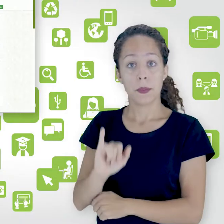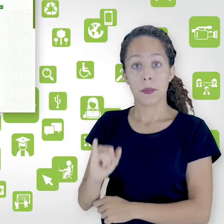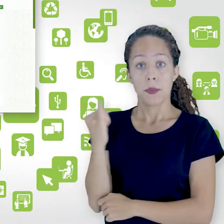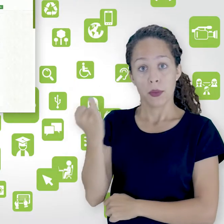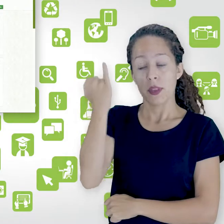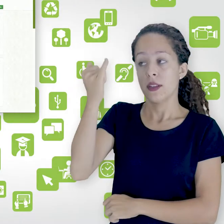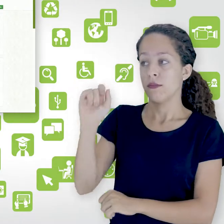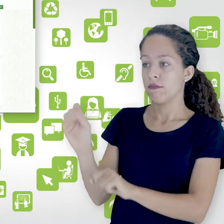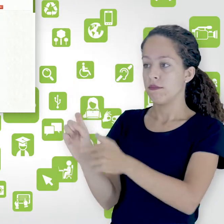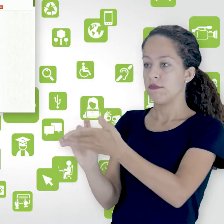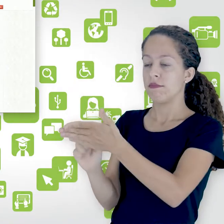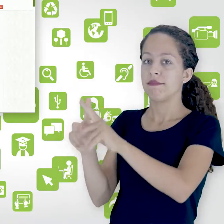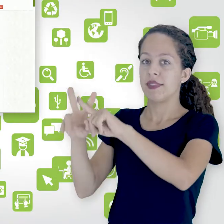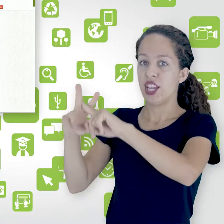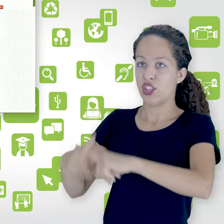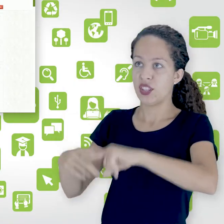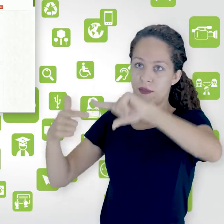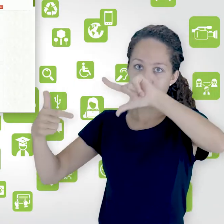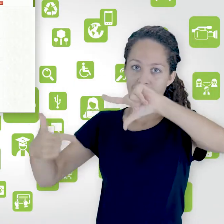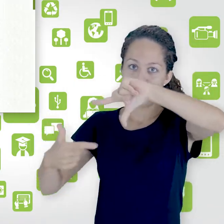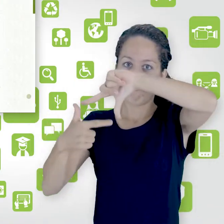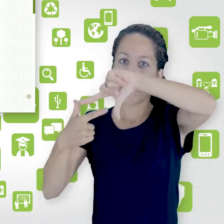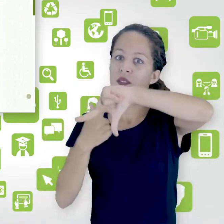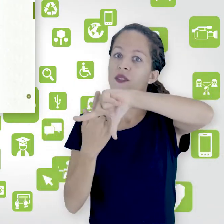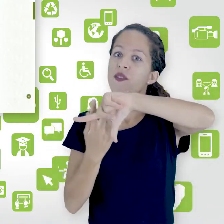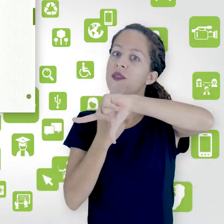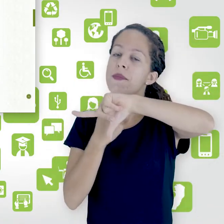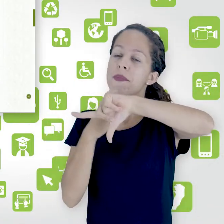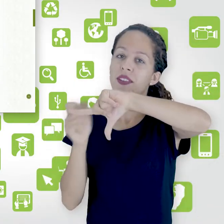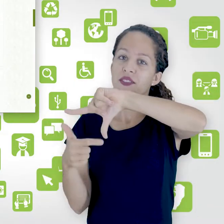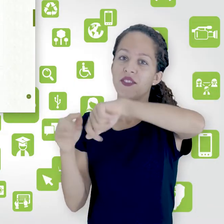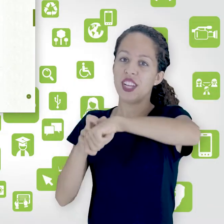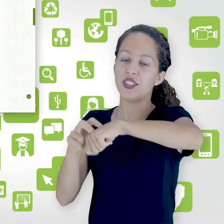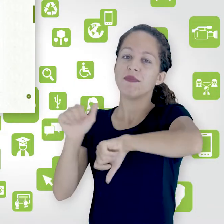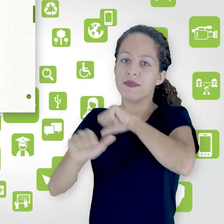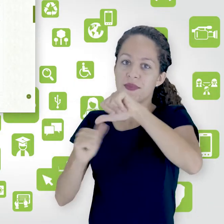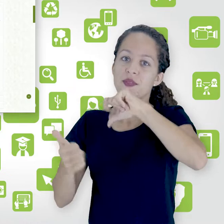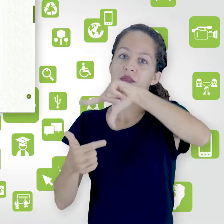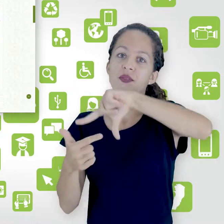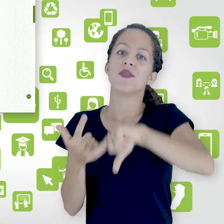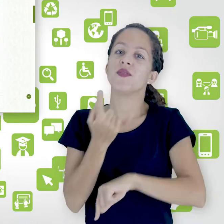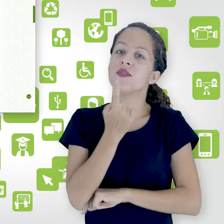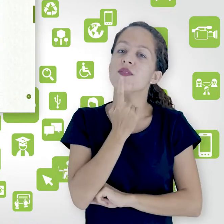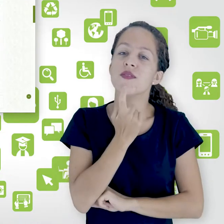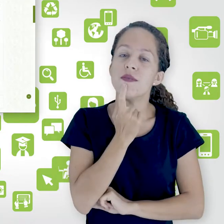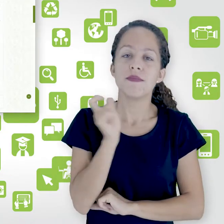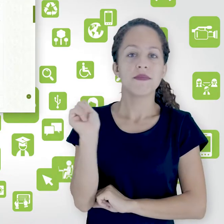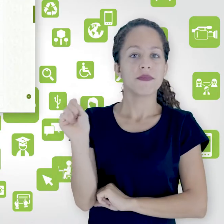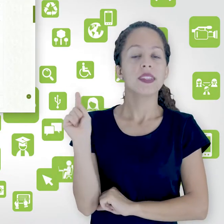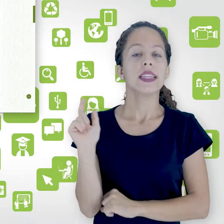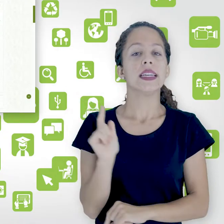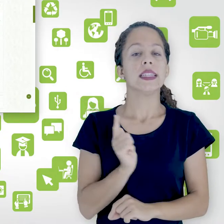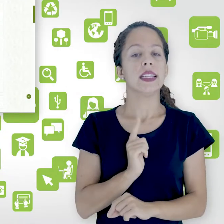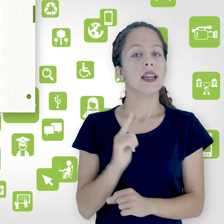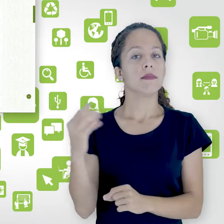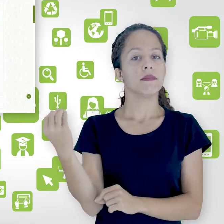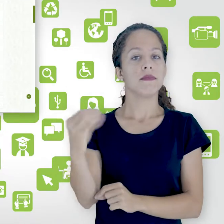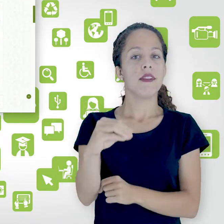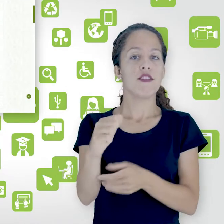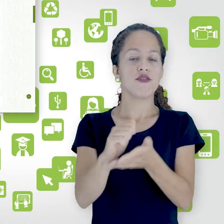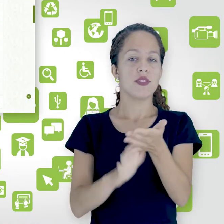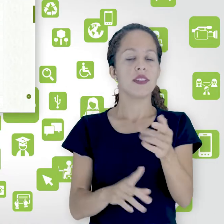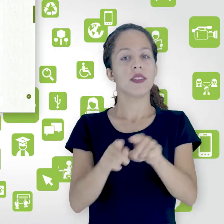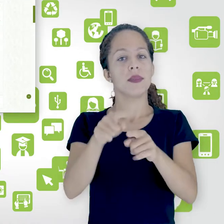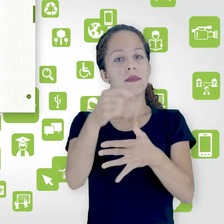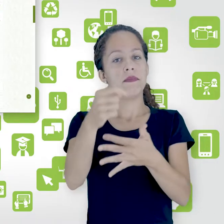ativar a edição né e aí você vai ter então é acesso a adicionar atividades e recursos nas suas